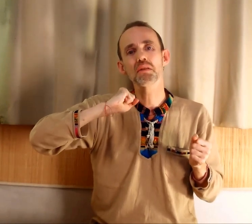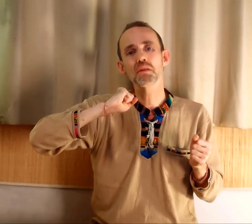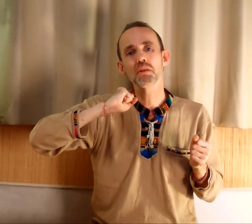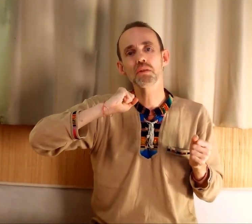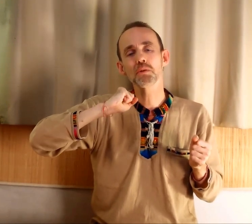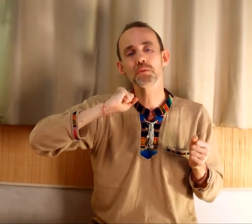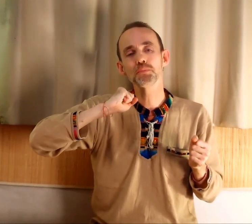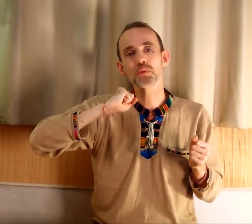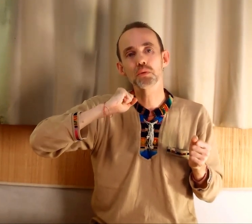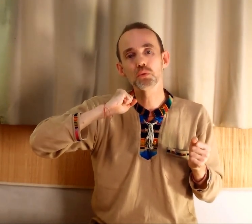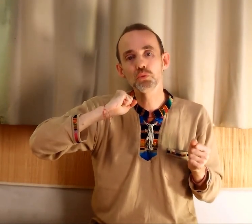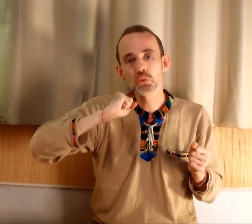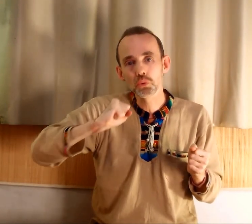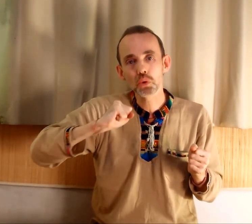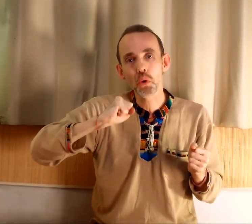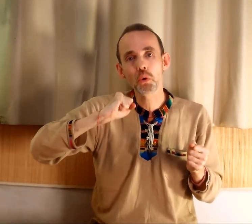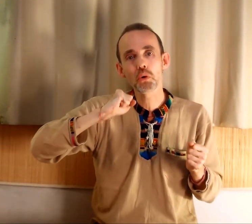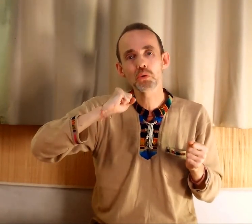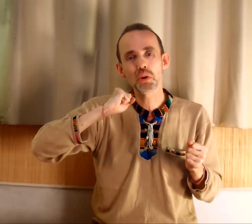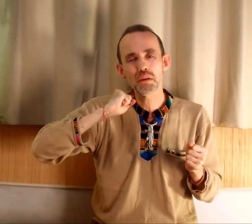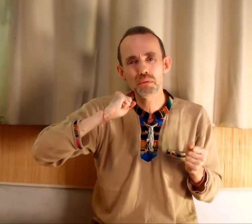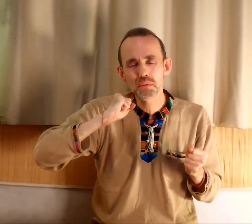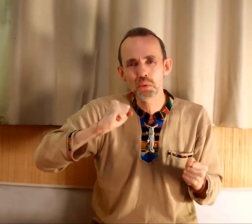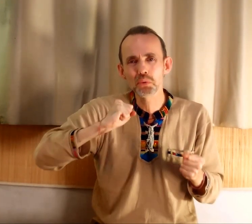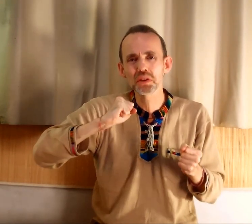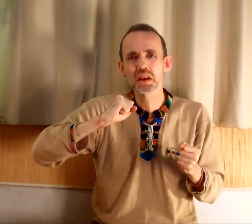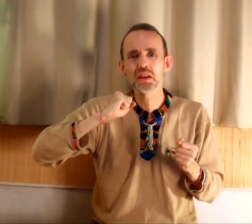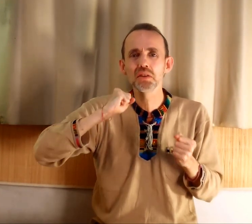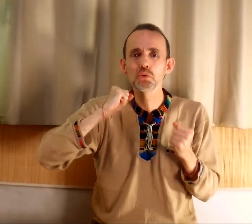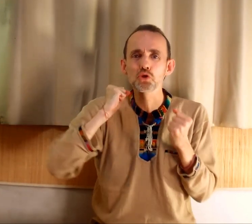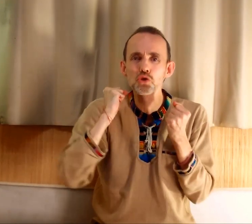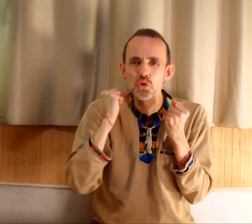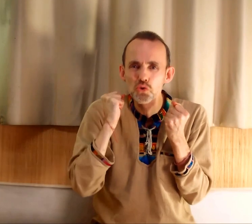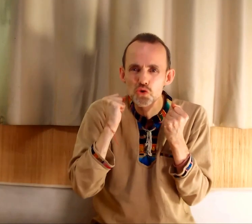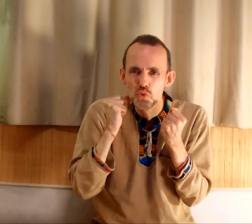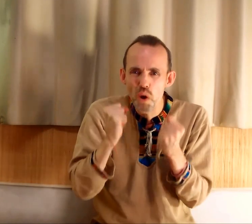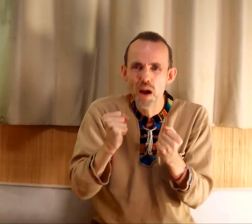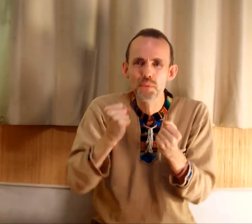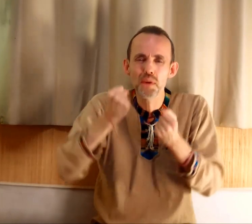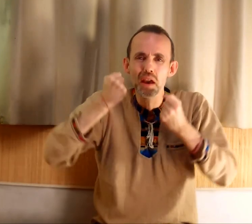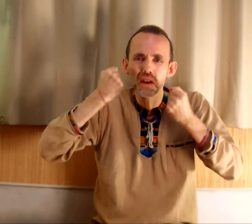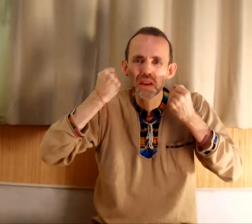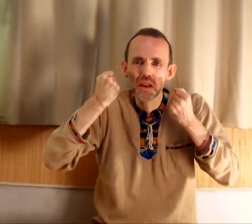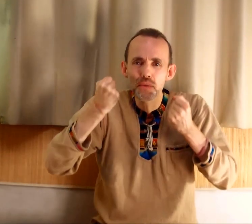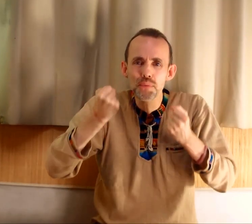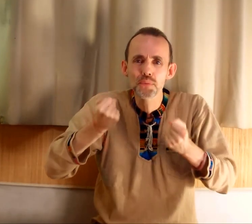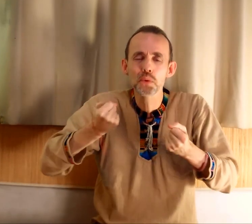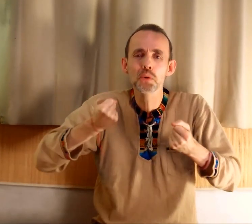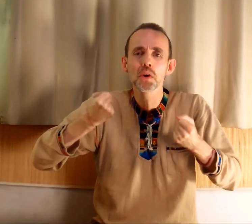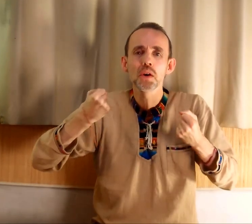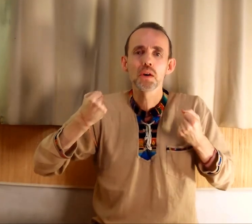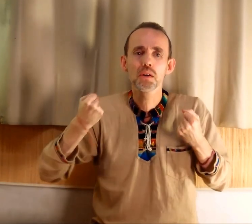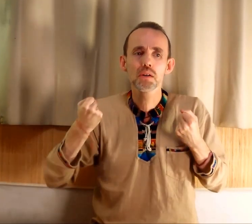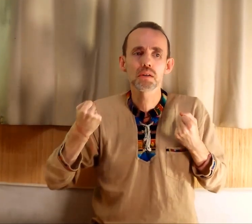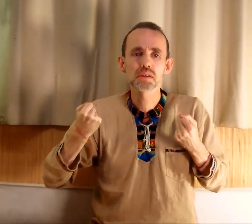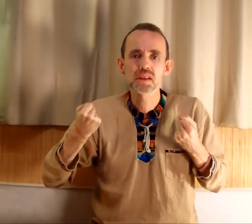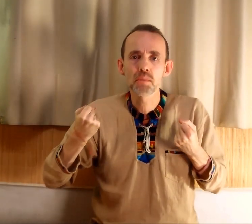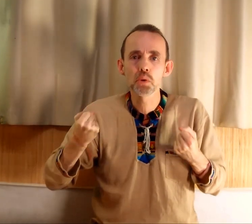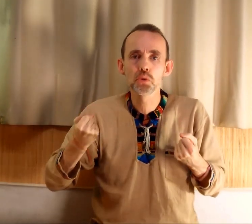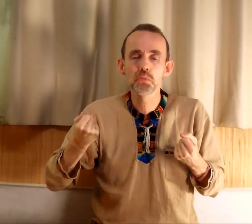du contrôle, de la volonté, de « je dois faire, il faut ». C'est un mode